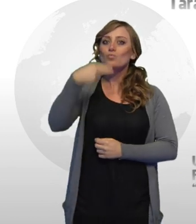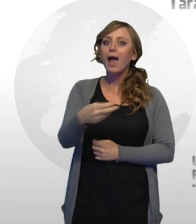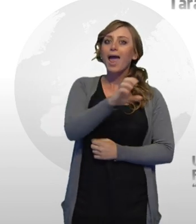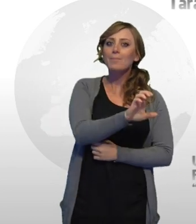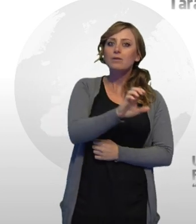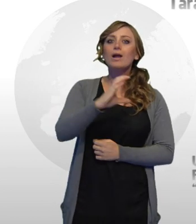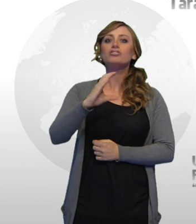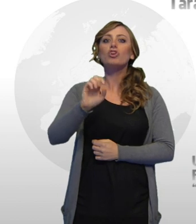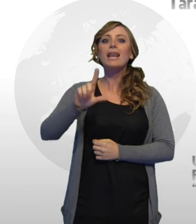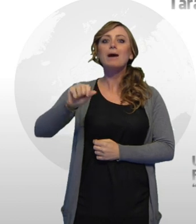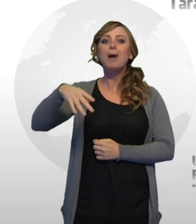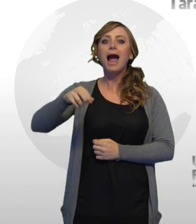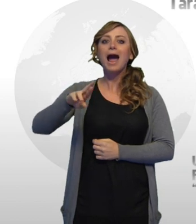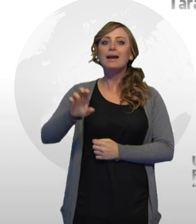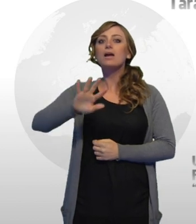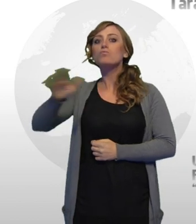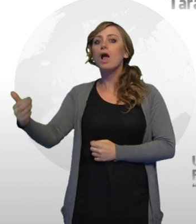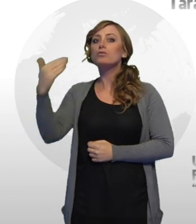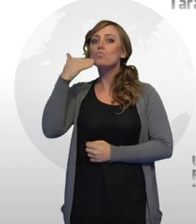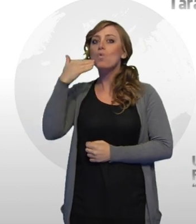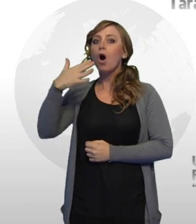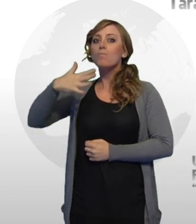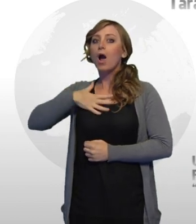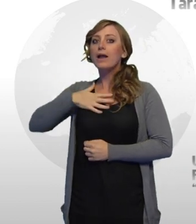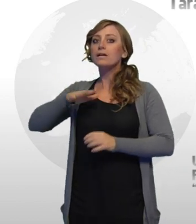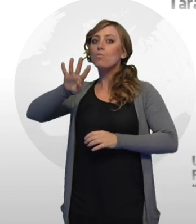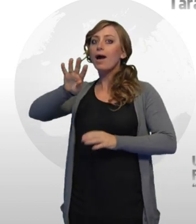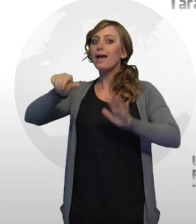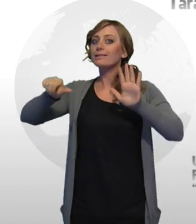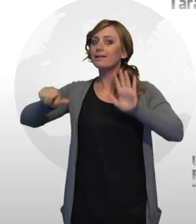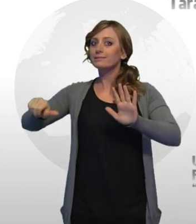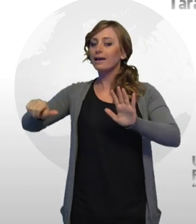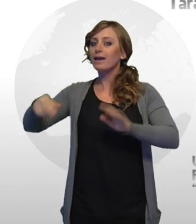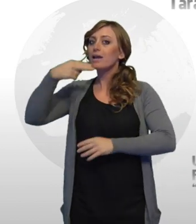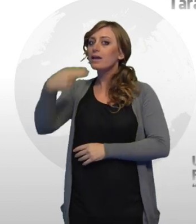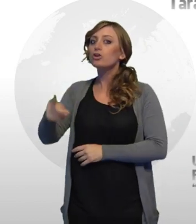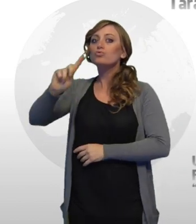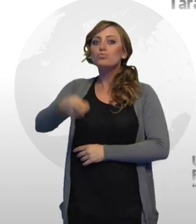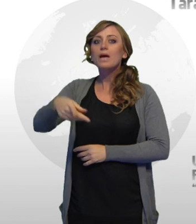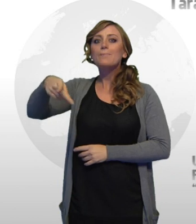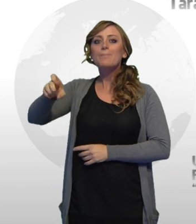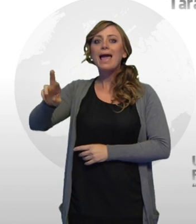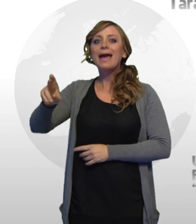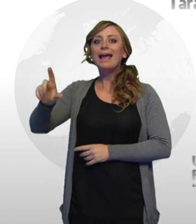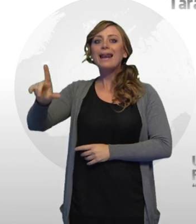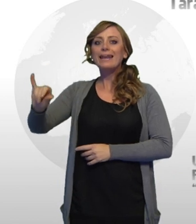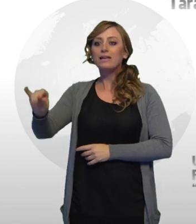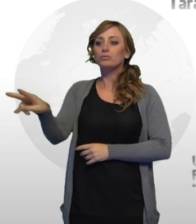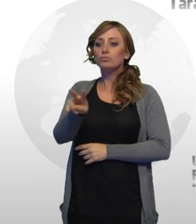Cellammare e del 46enne Giuseppe Perelli, entrambi tarantini, per il reato di usura.